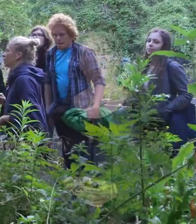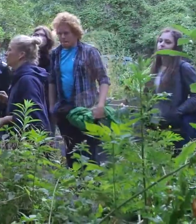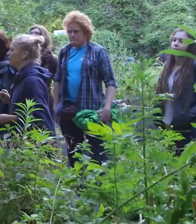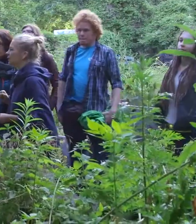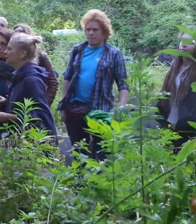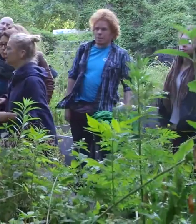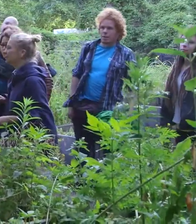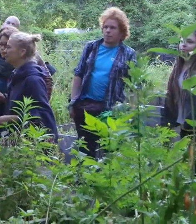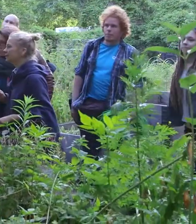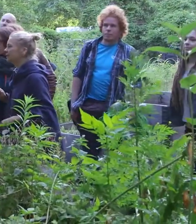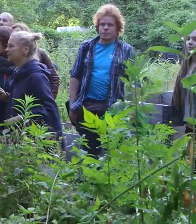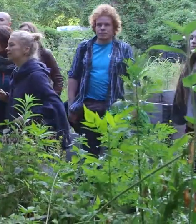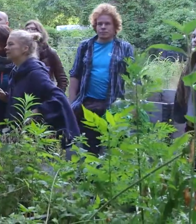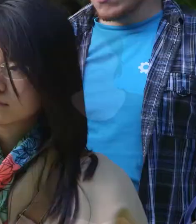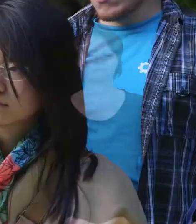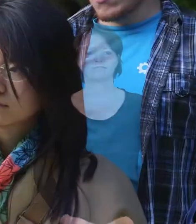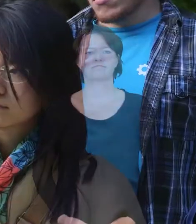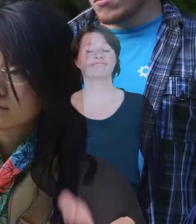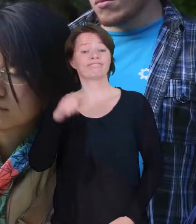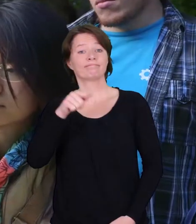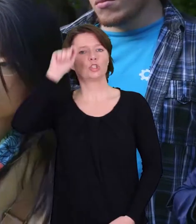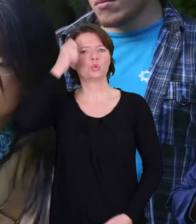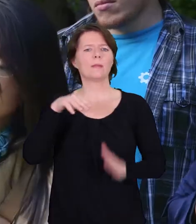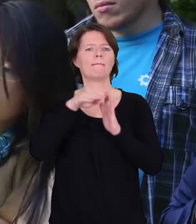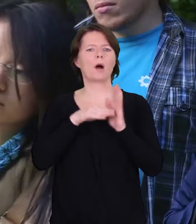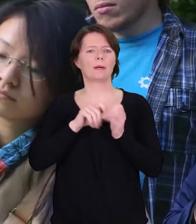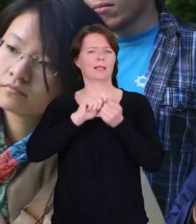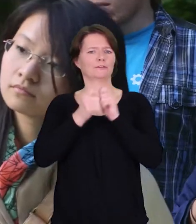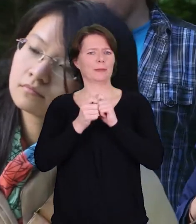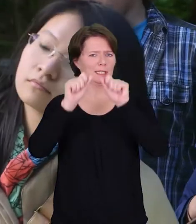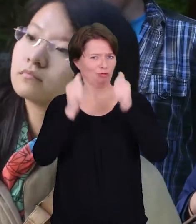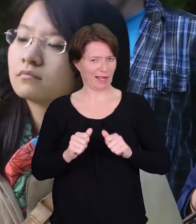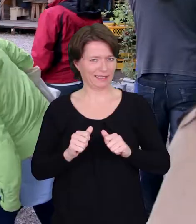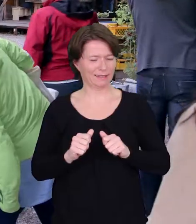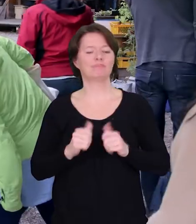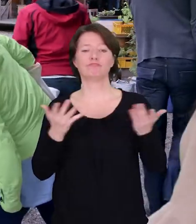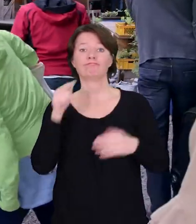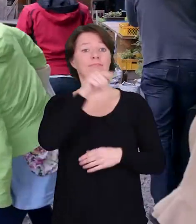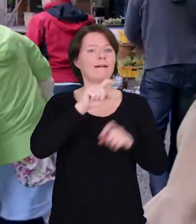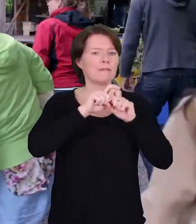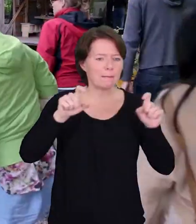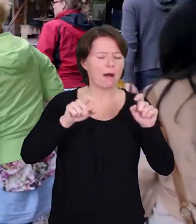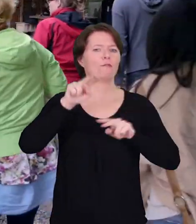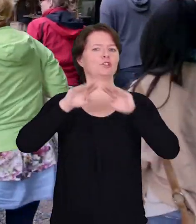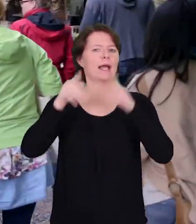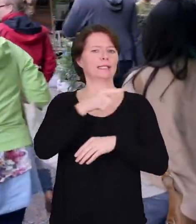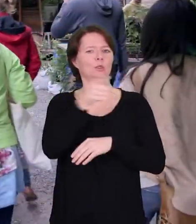Die Stipendiaten und Stipendiatinnen des Studienprogramms Transformation gestalten, hospitieren in Unternehmen und Organisationen und